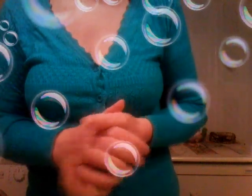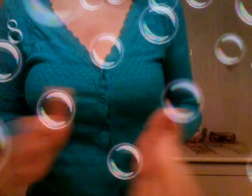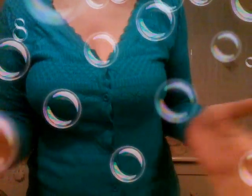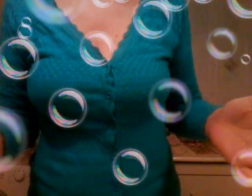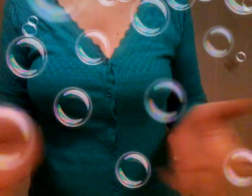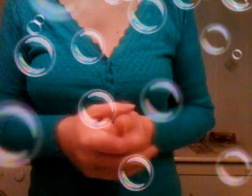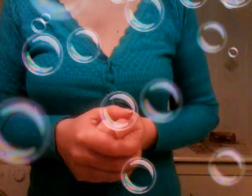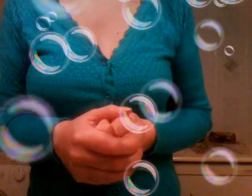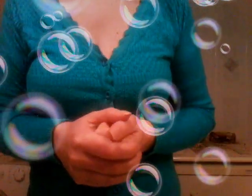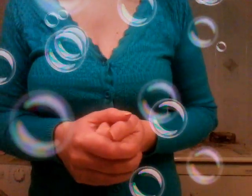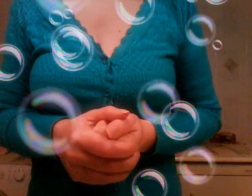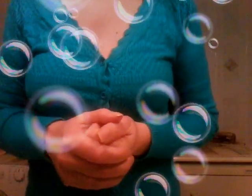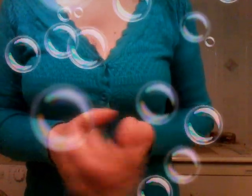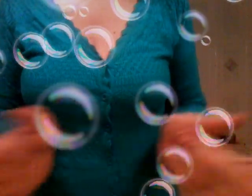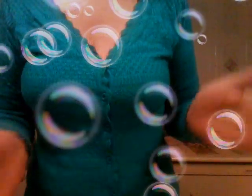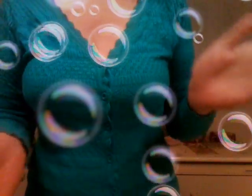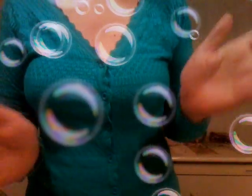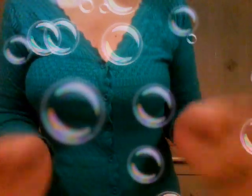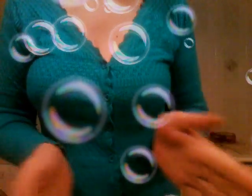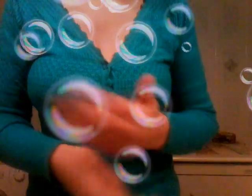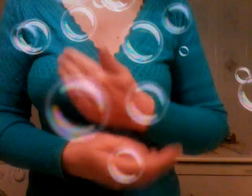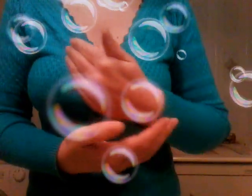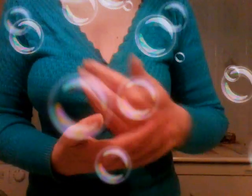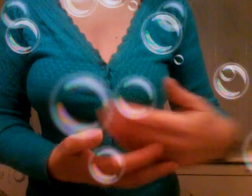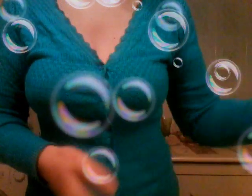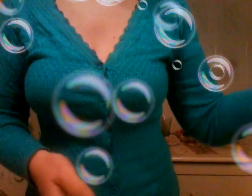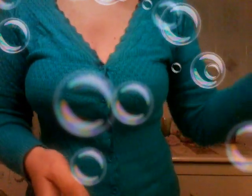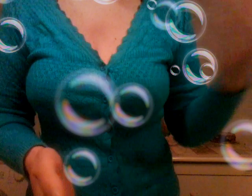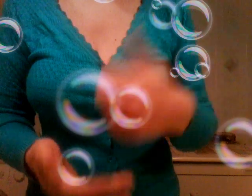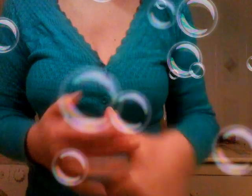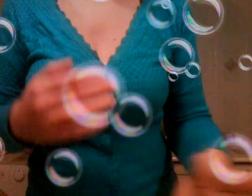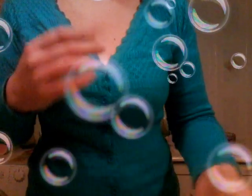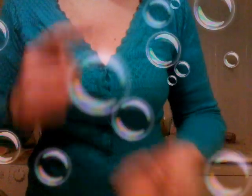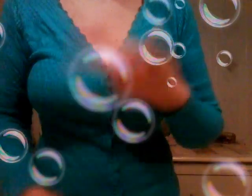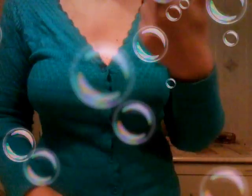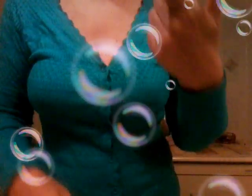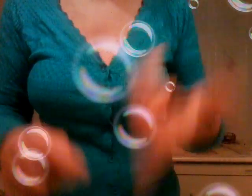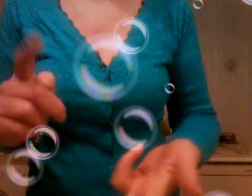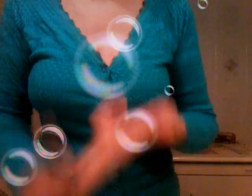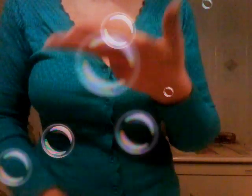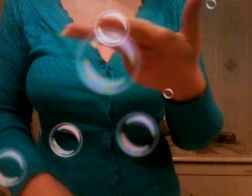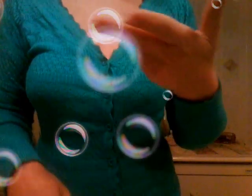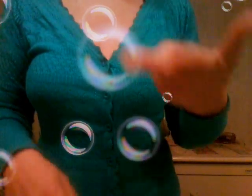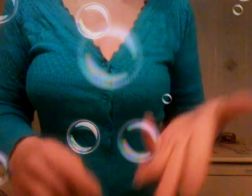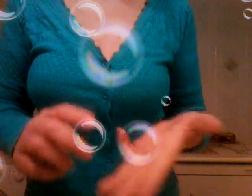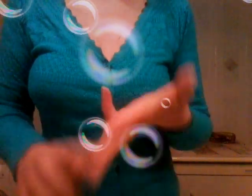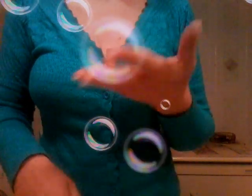che vi devo dire prendete tutte le ragazze che lavorano vi danno soldi vi compran tutto loro